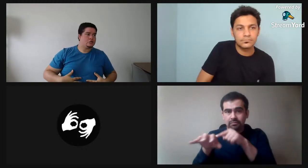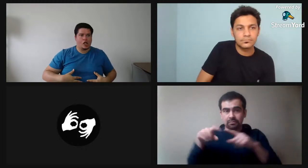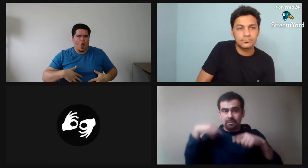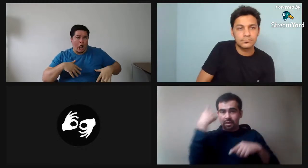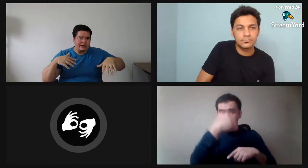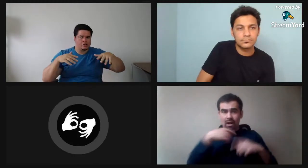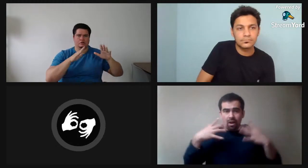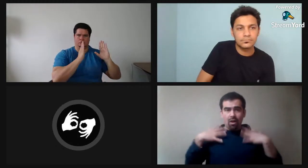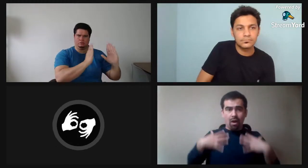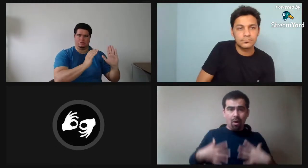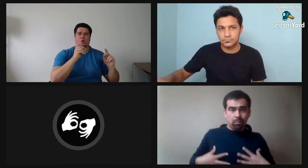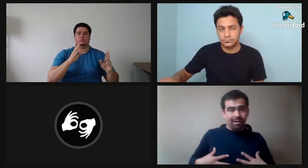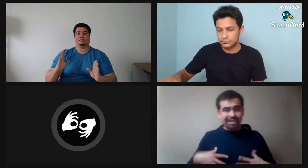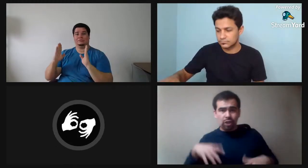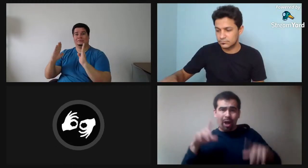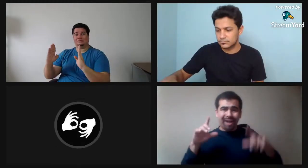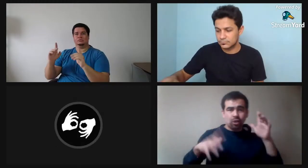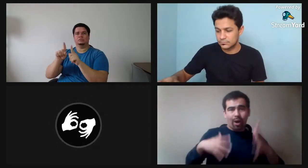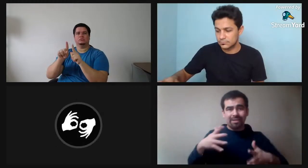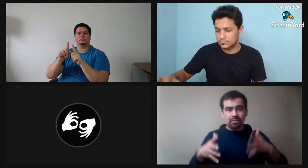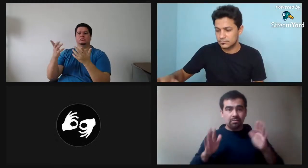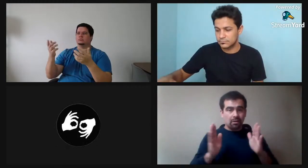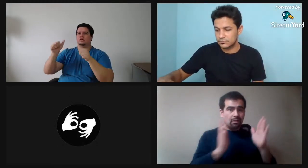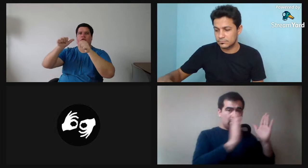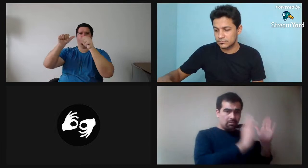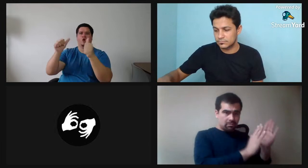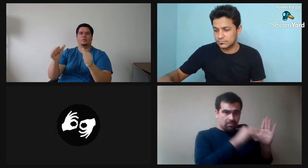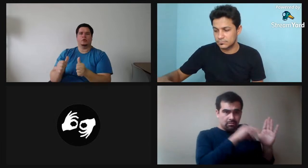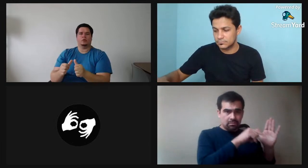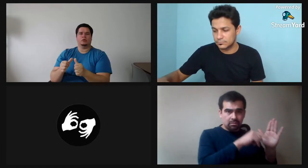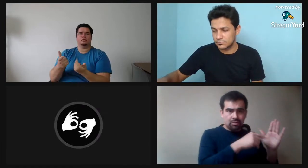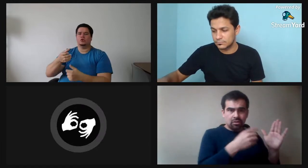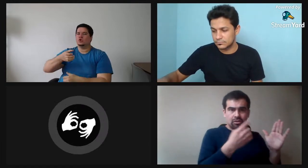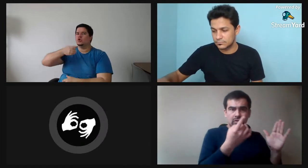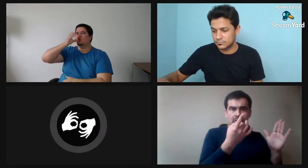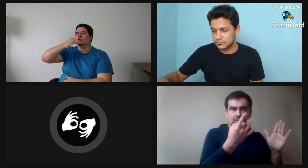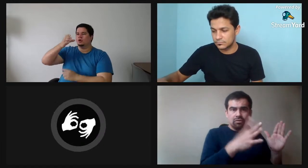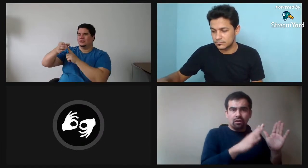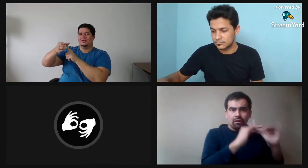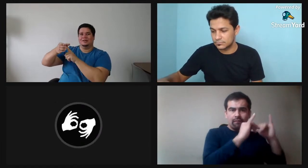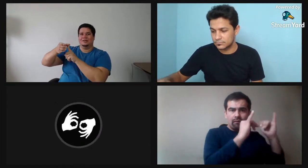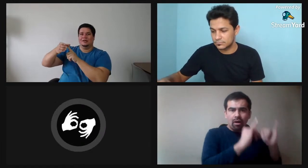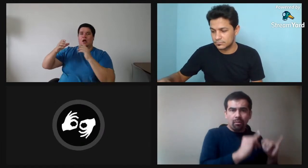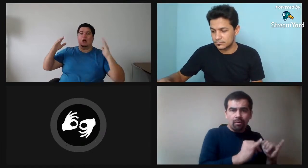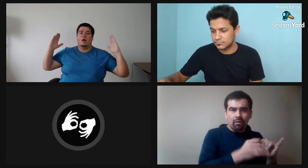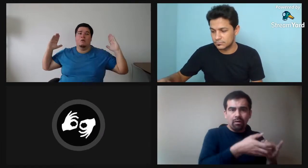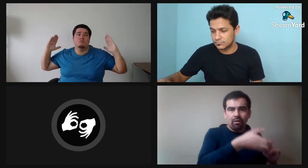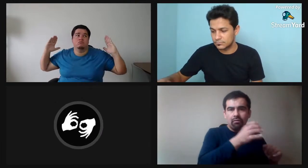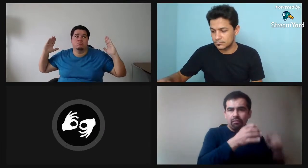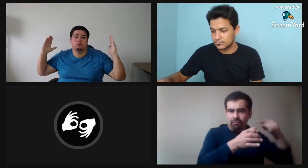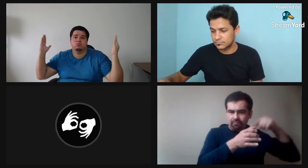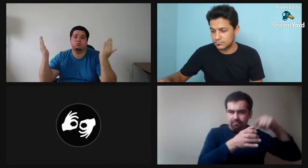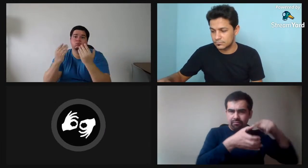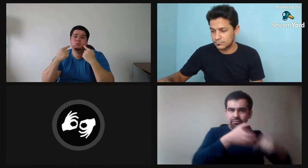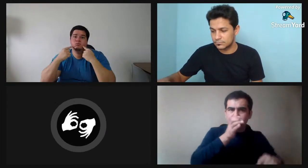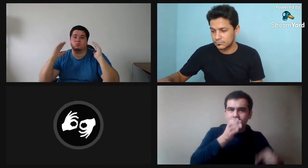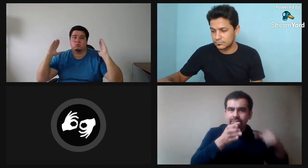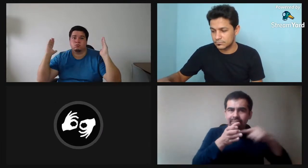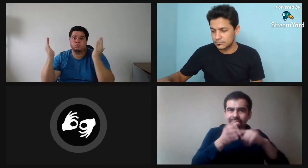Una es la expresión facial, corporal, por una parte. Y la otra es